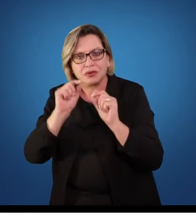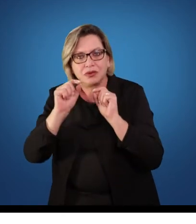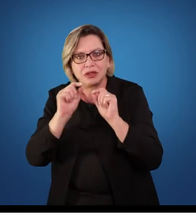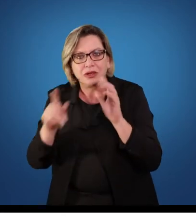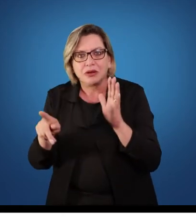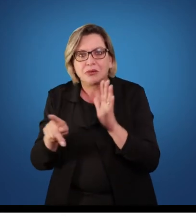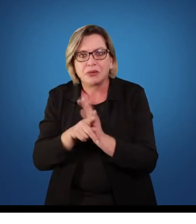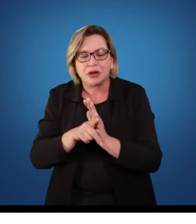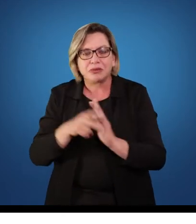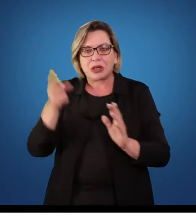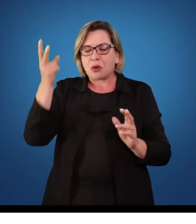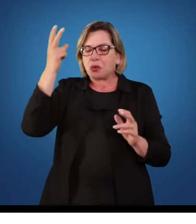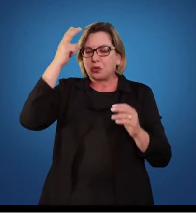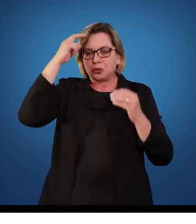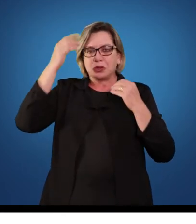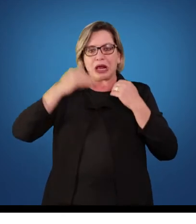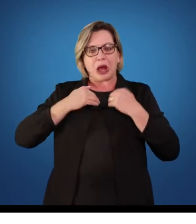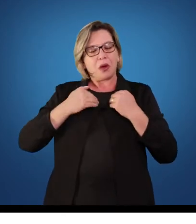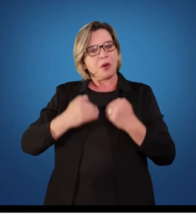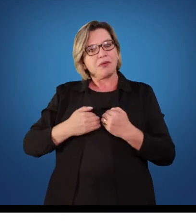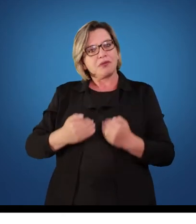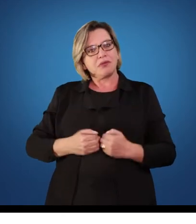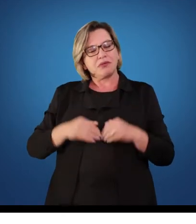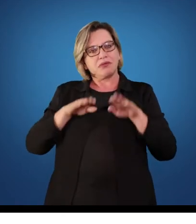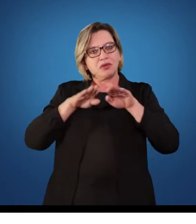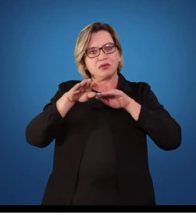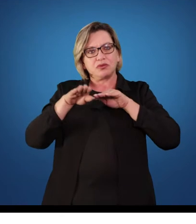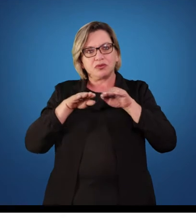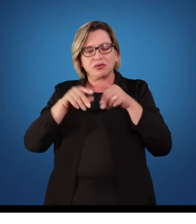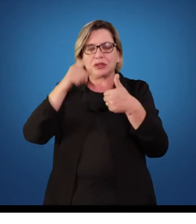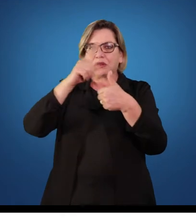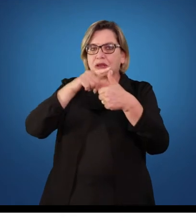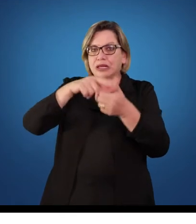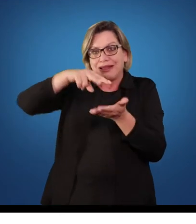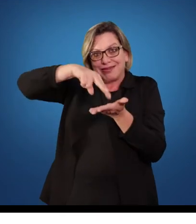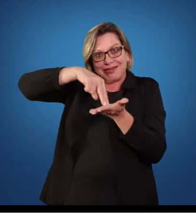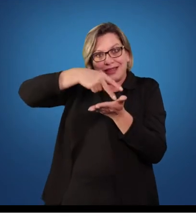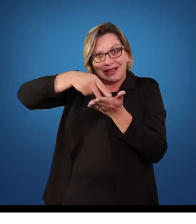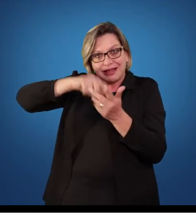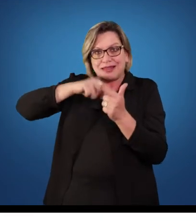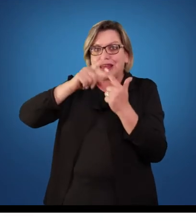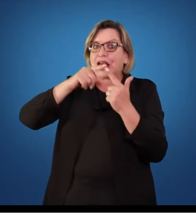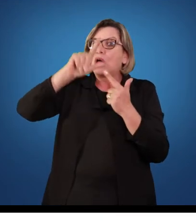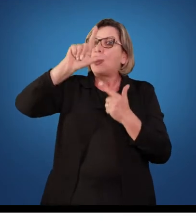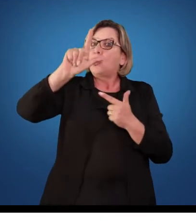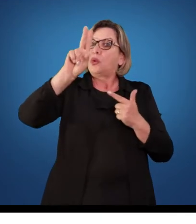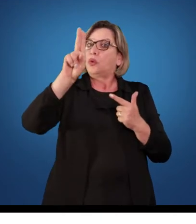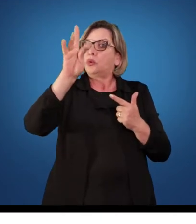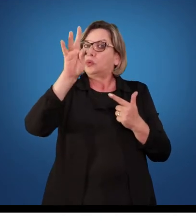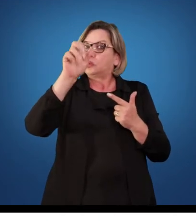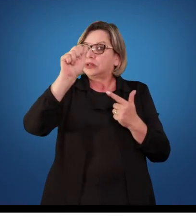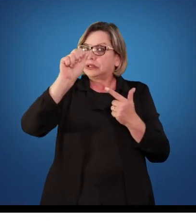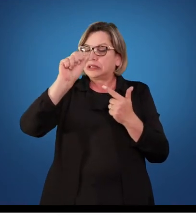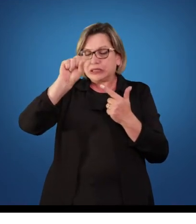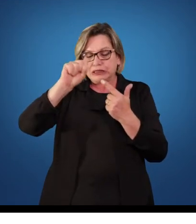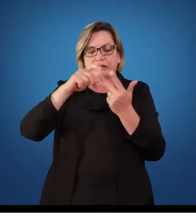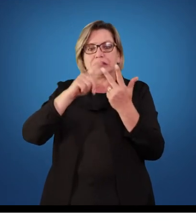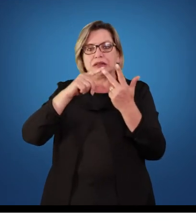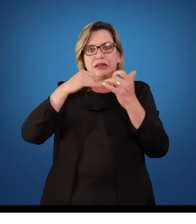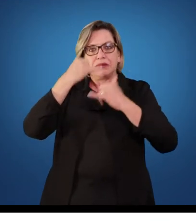cultura corporal do movimento, que são eles a dança, lutas, jogos e brincadeiras, ginásticas